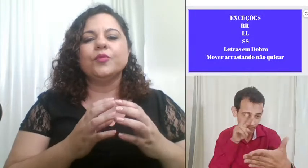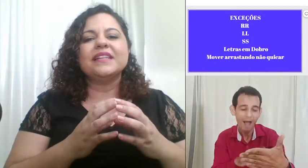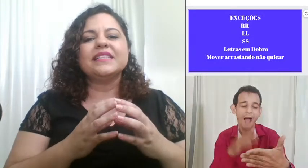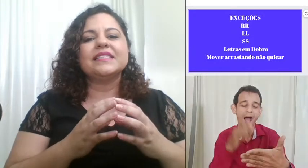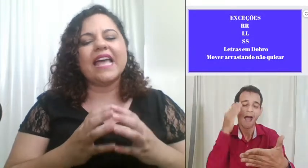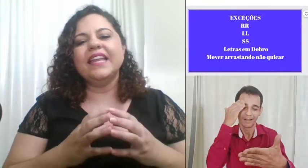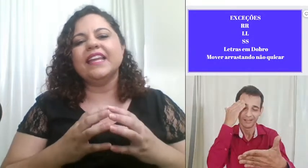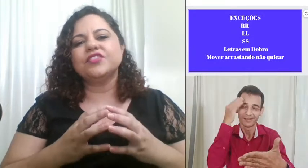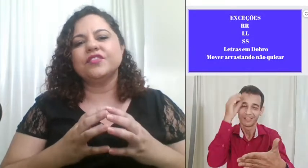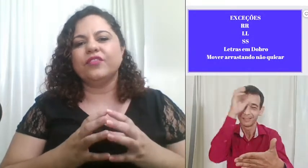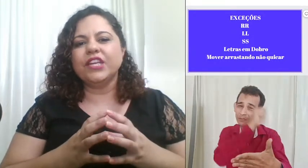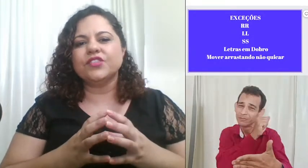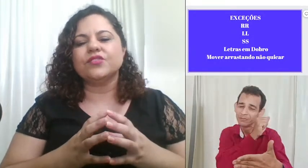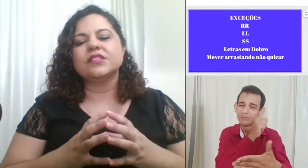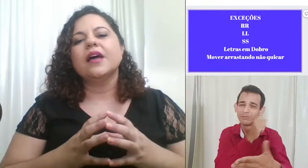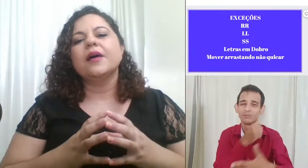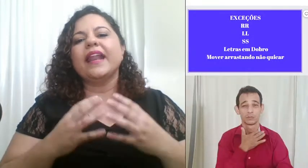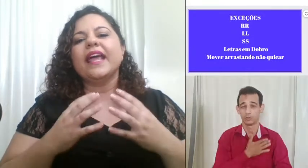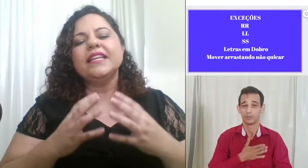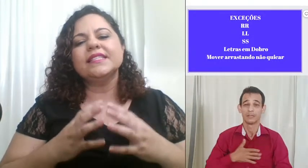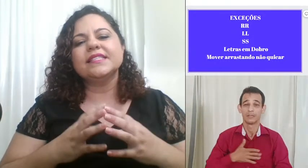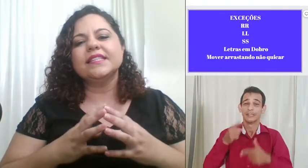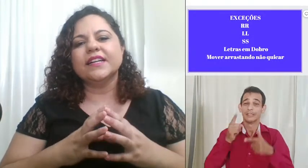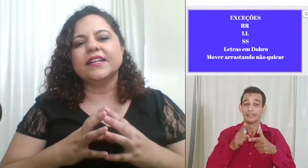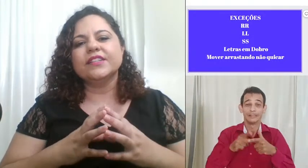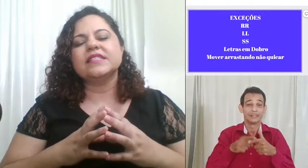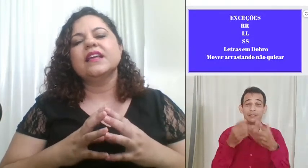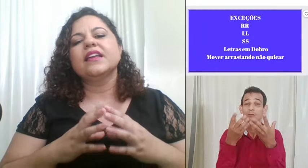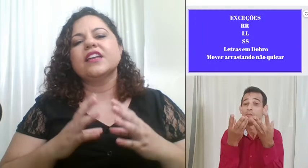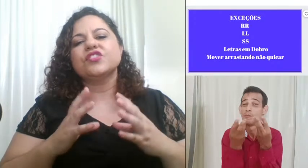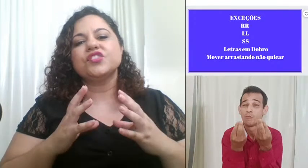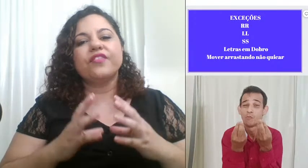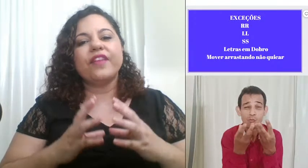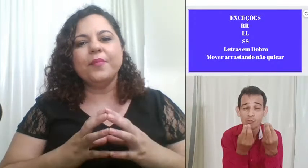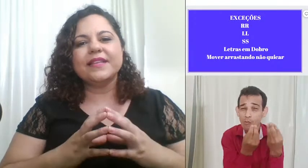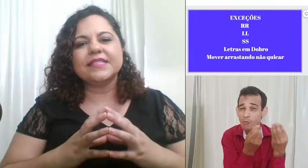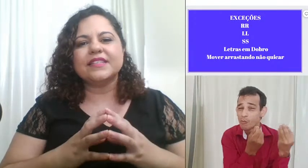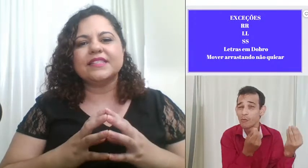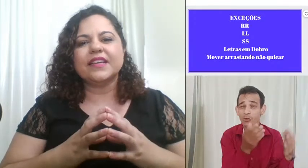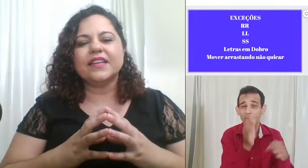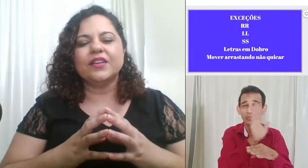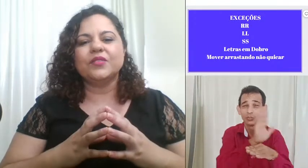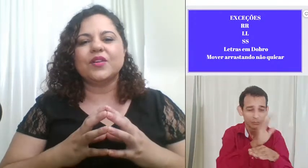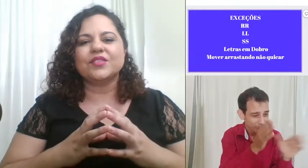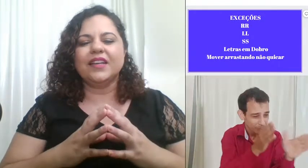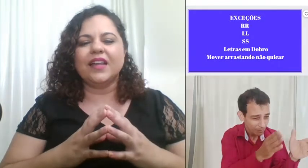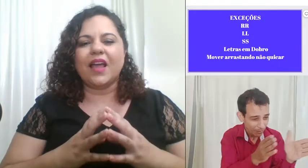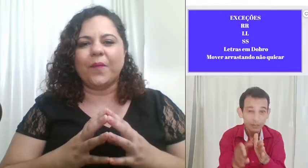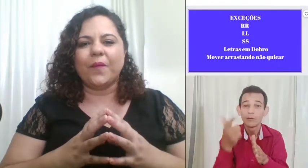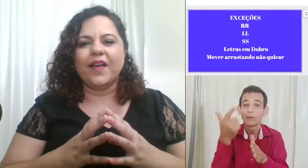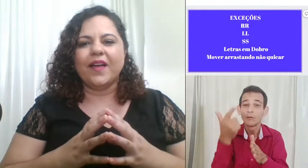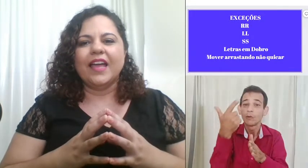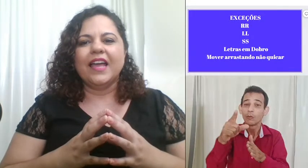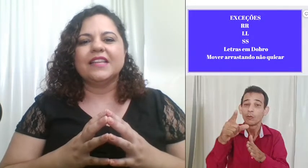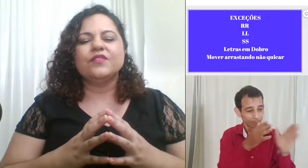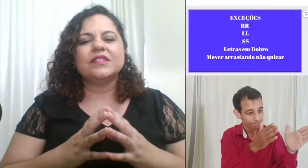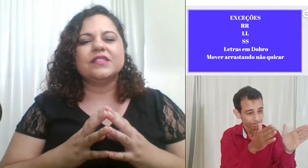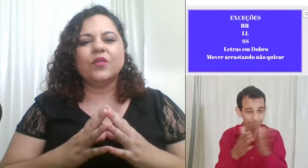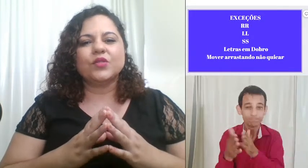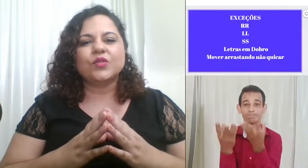série de vídeos para iniciantes que a gente vai começar a fazer aqui no nosso canal se você gostou